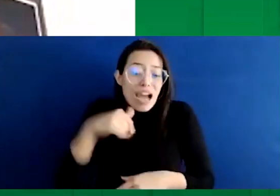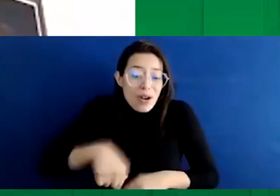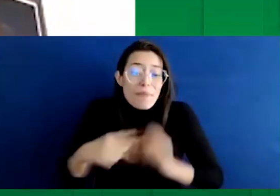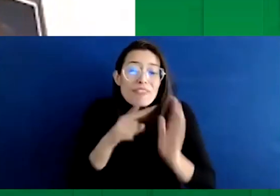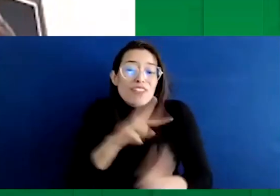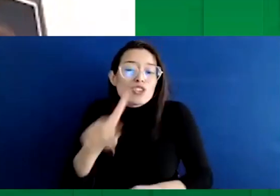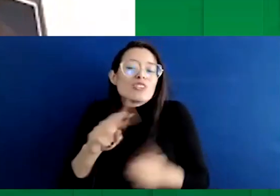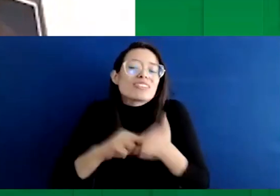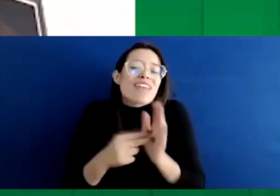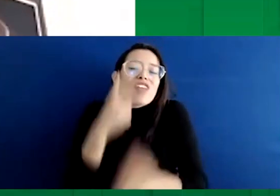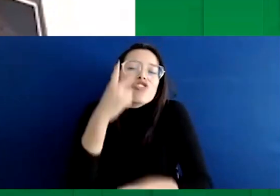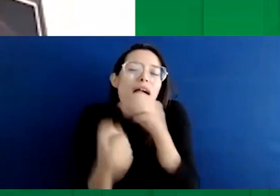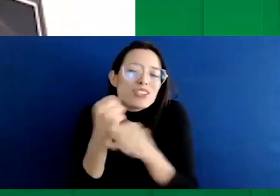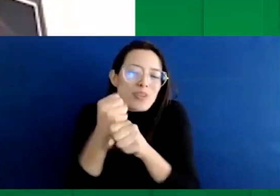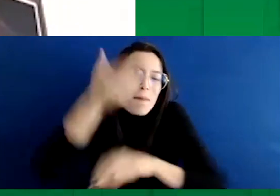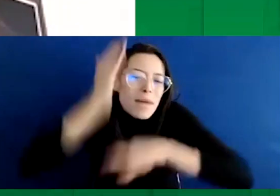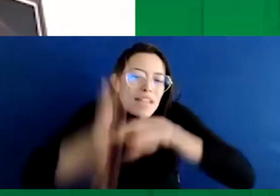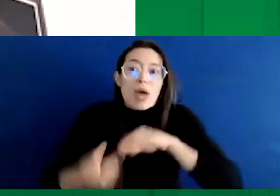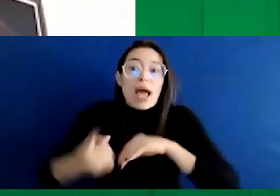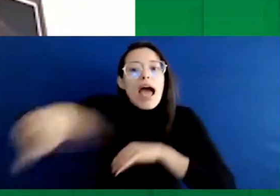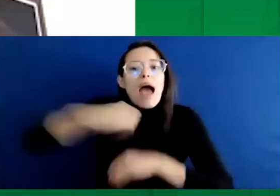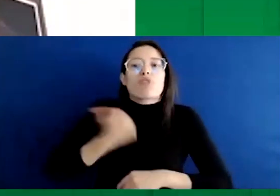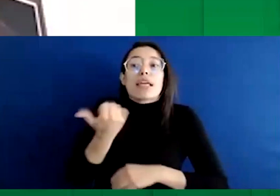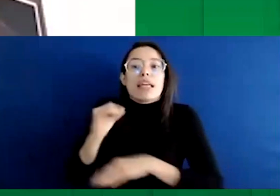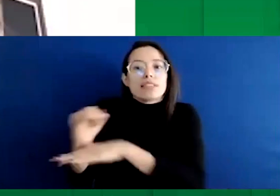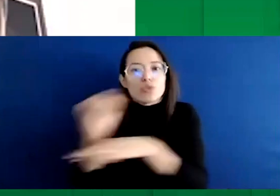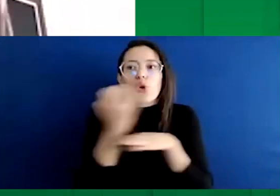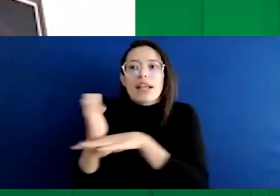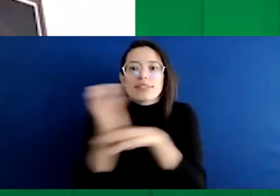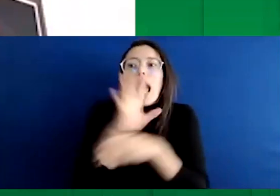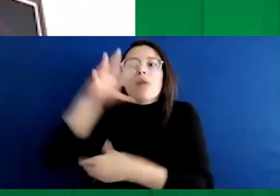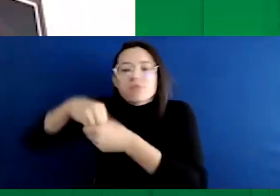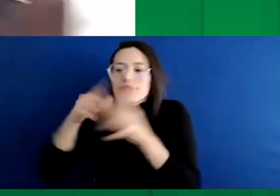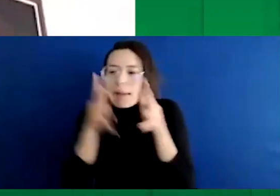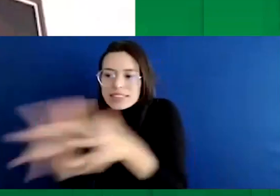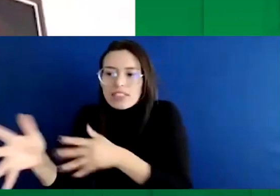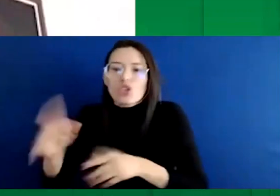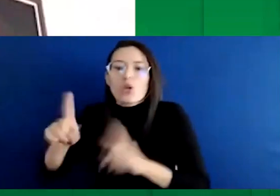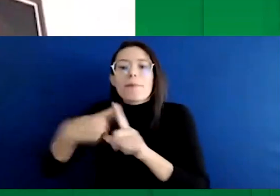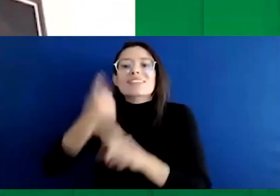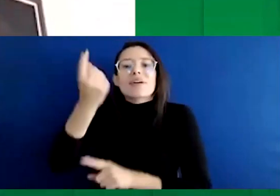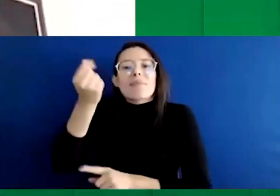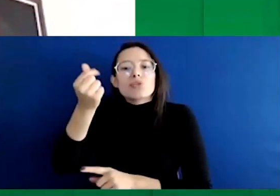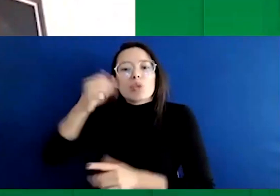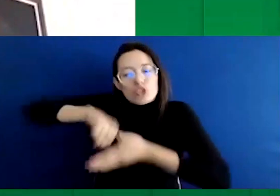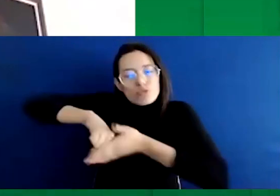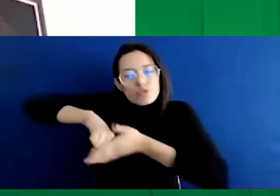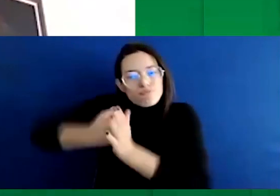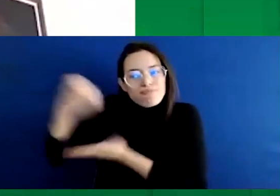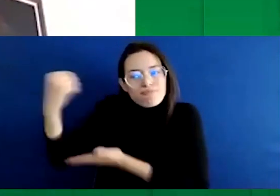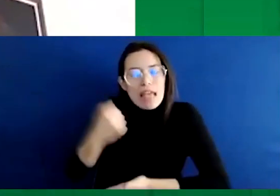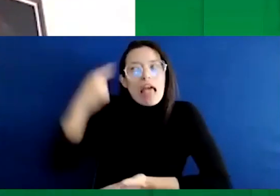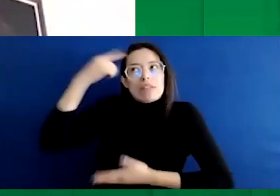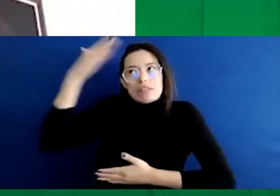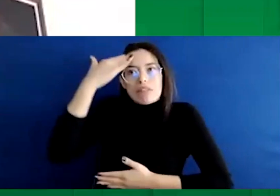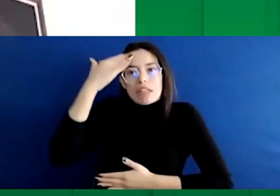y le damos tiempo a las instituciones para que se capaciten, para que odienten el tema, para que ajusten presupuestos si los necesitan, para que sea